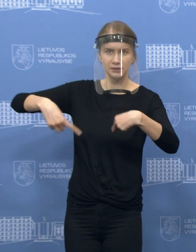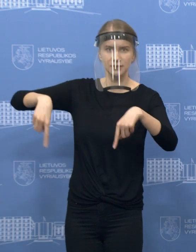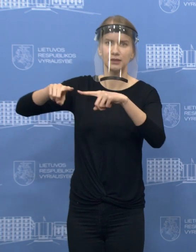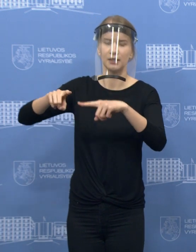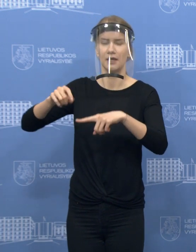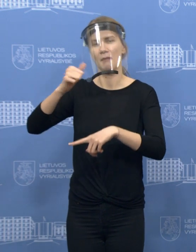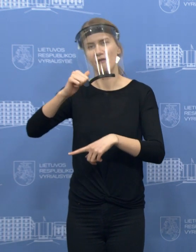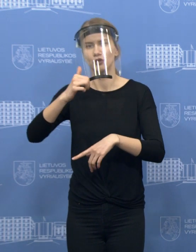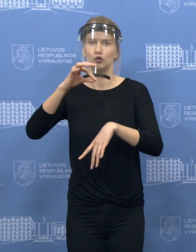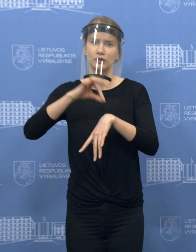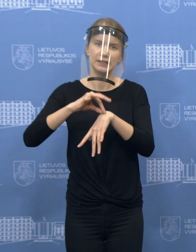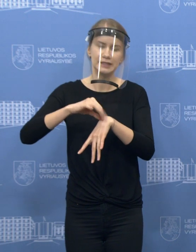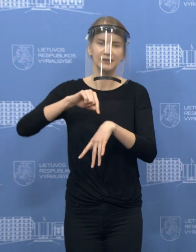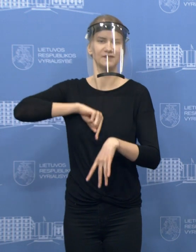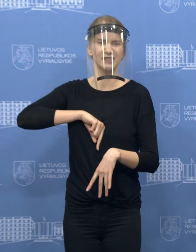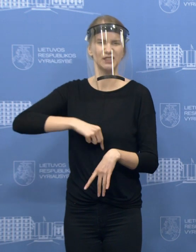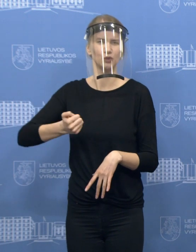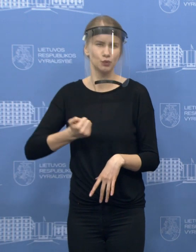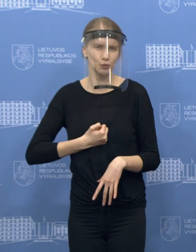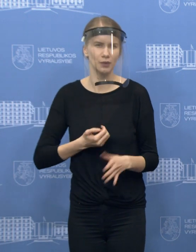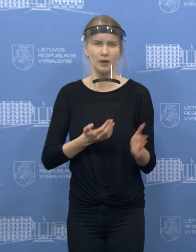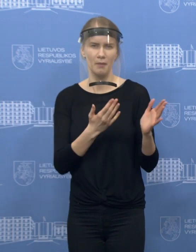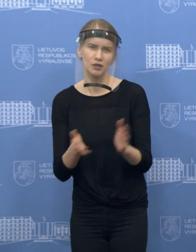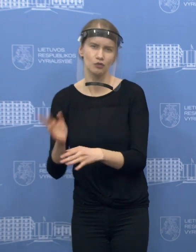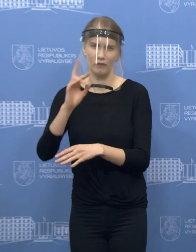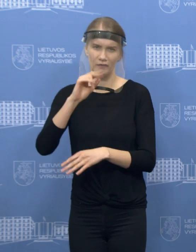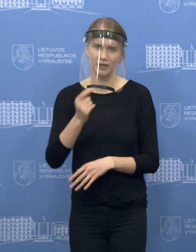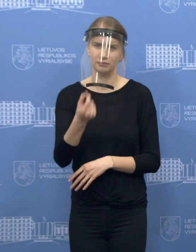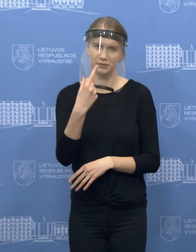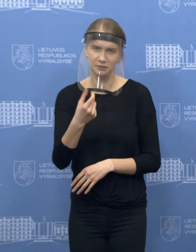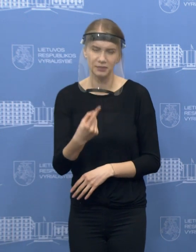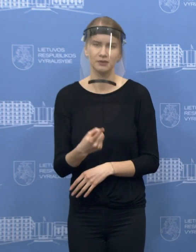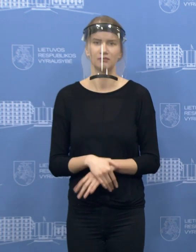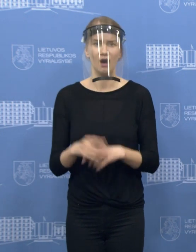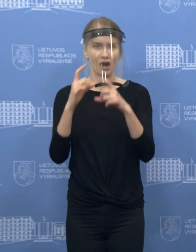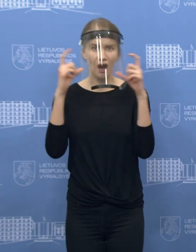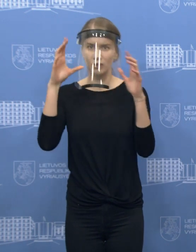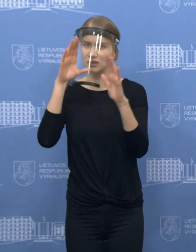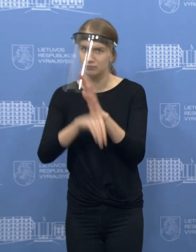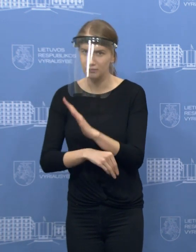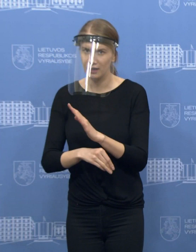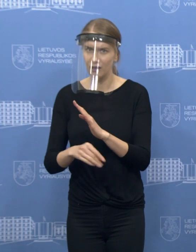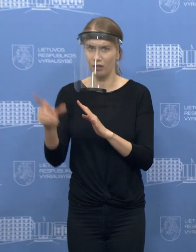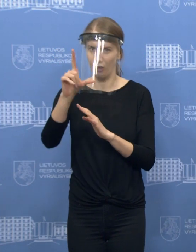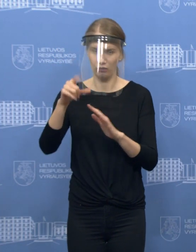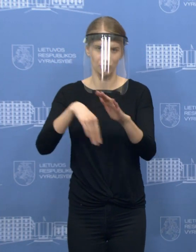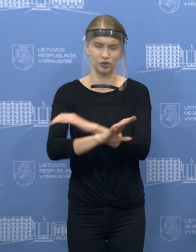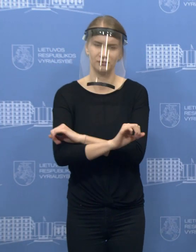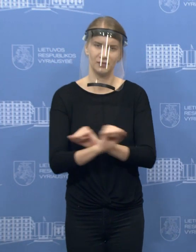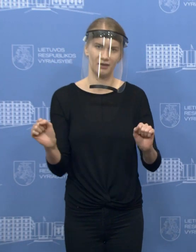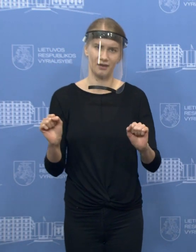lėtinių, kitų šalutinių ligų, net ir sukaukėmės vis tiek nebeišeitų, jeigu nėra būtinybės į miestą,